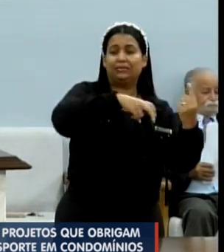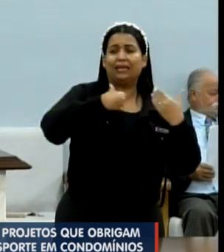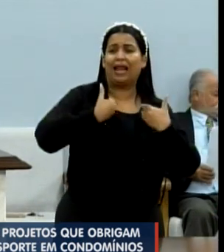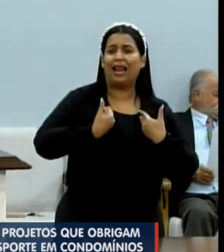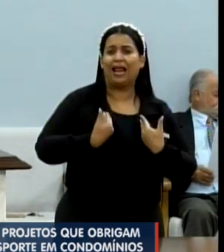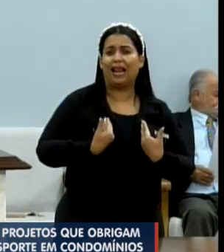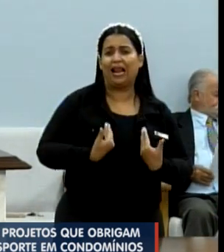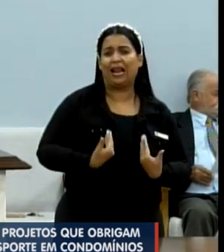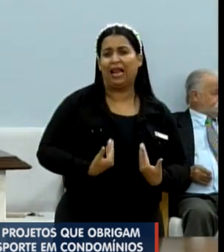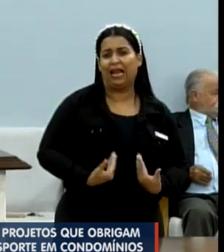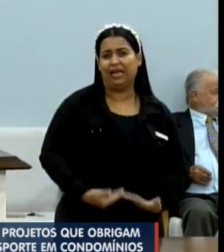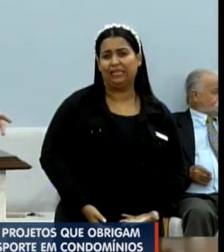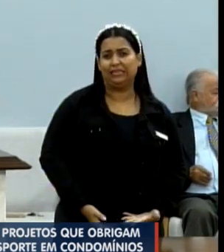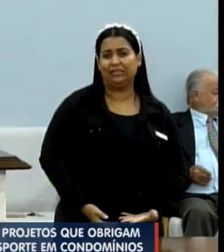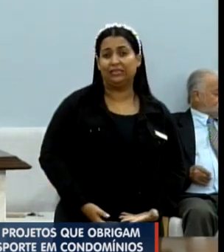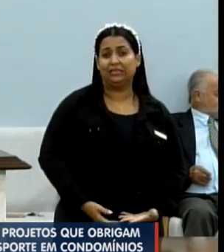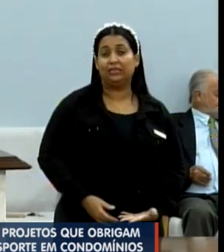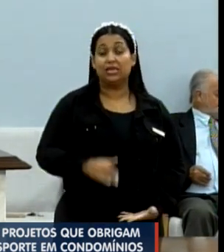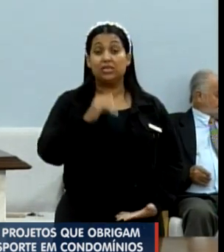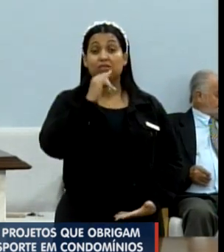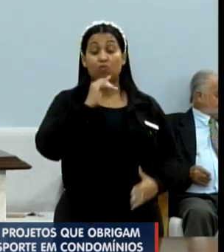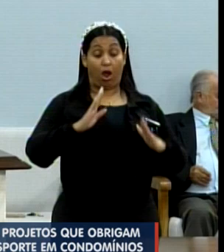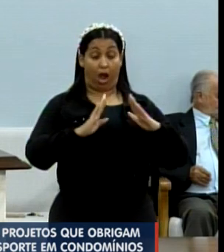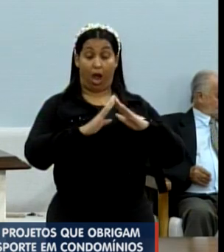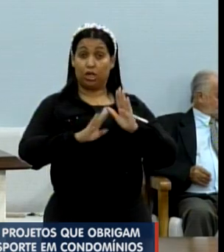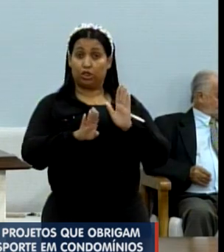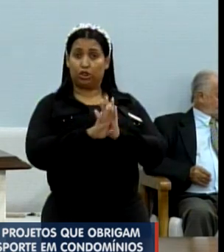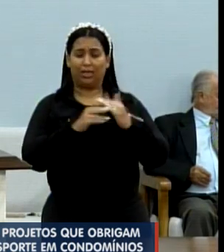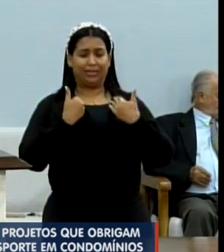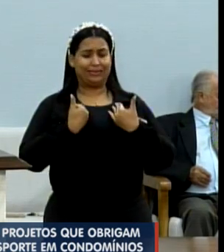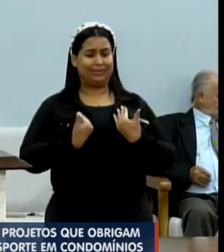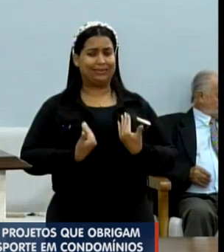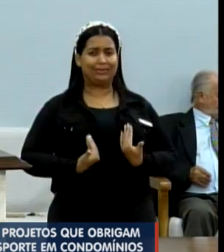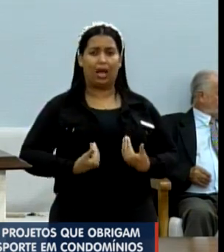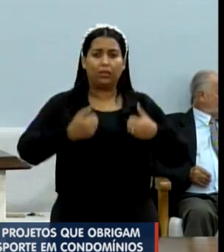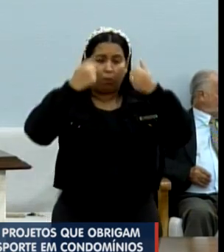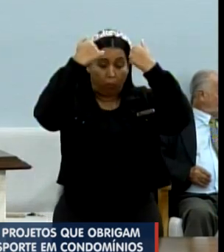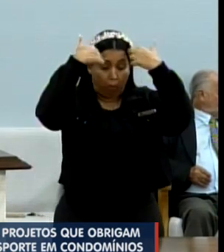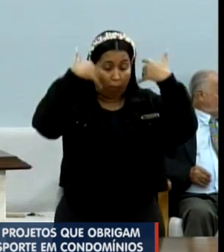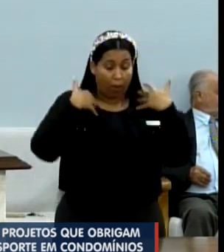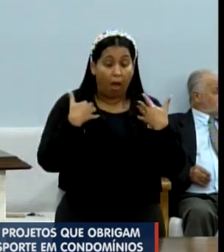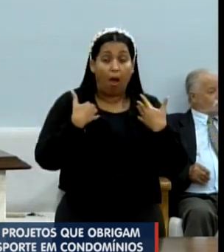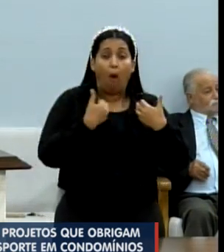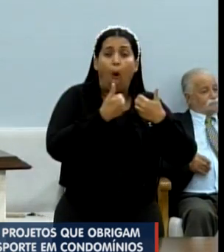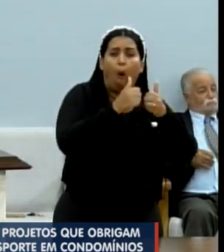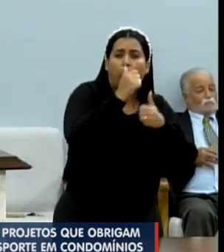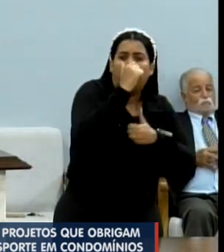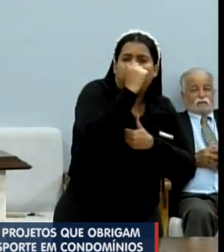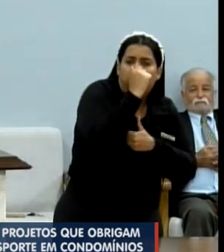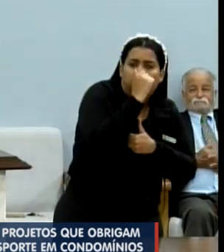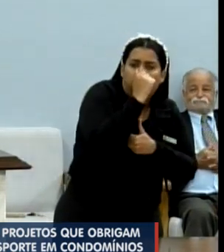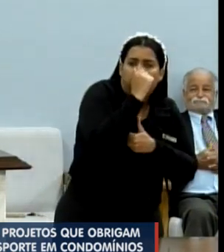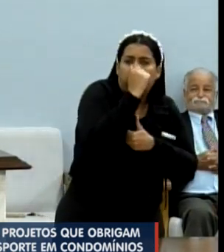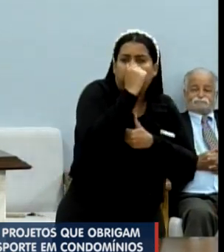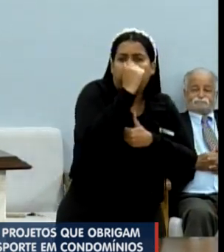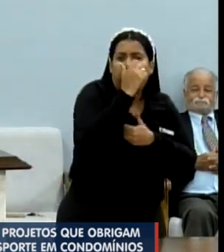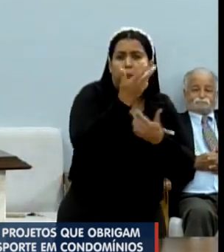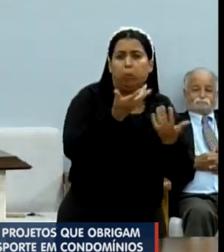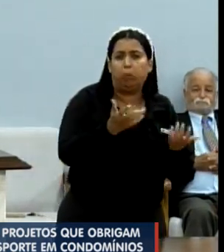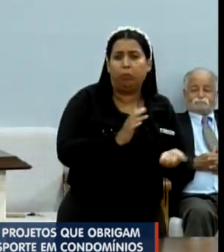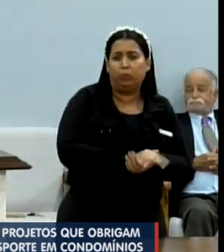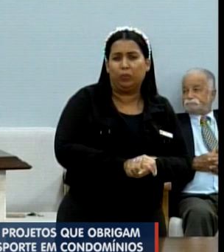já chegam para trabalhar totalmente suadas, cansadas, depois que pegaram um ônibus lotado, depois que saíram da sua casa